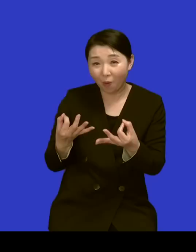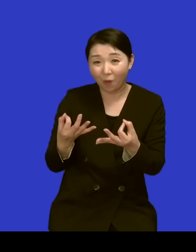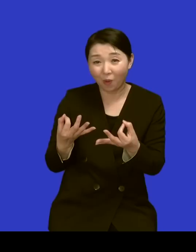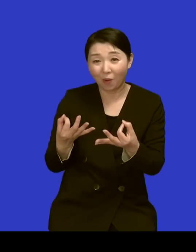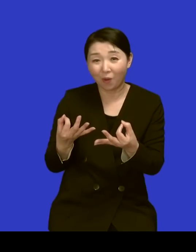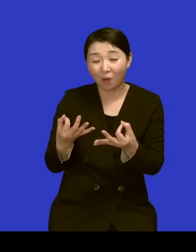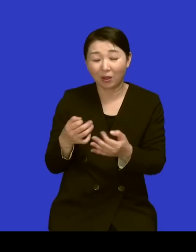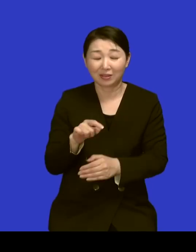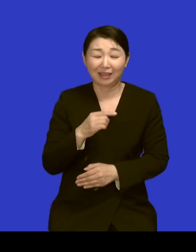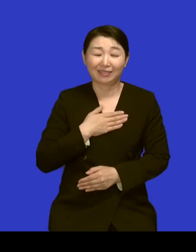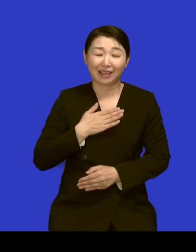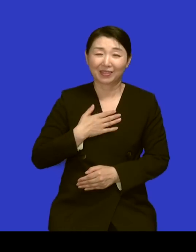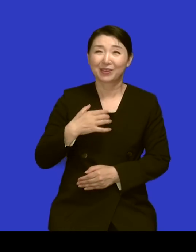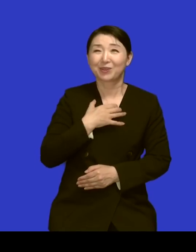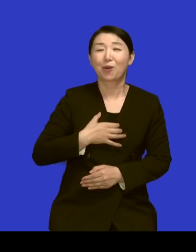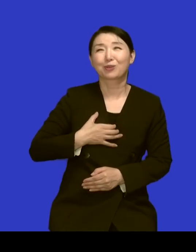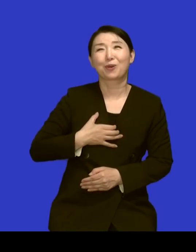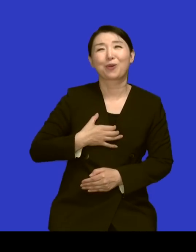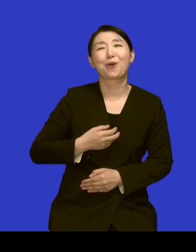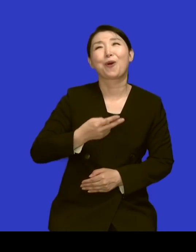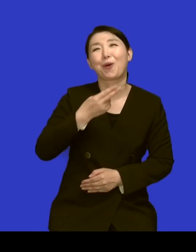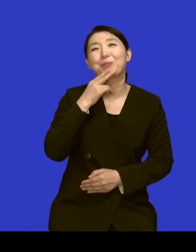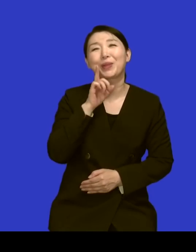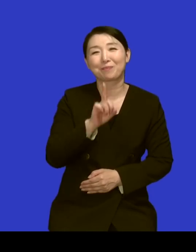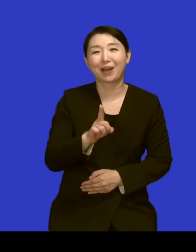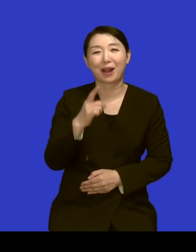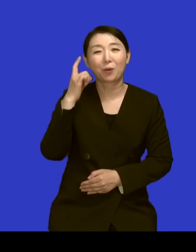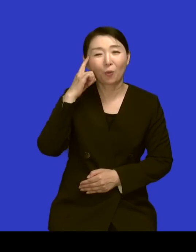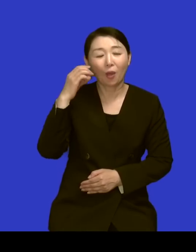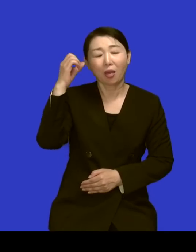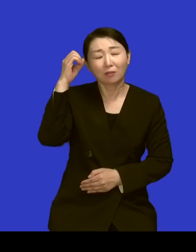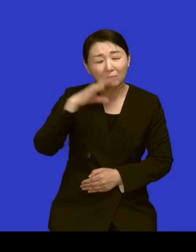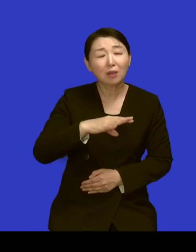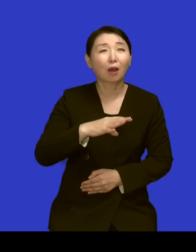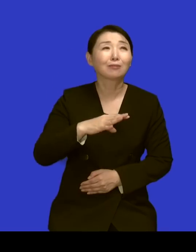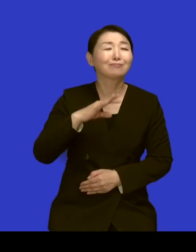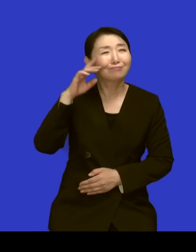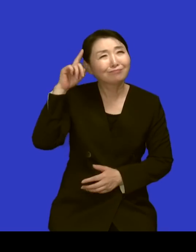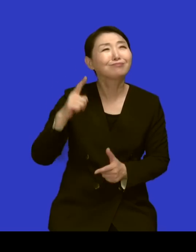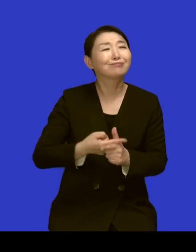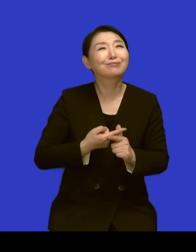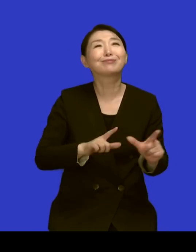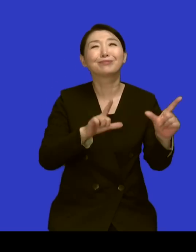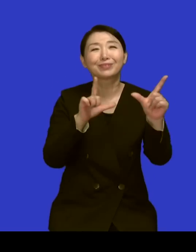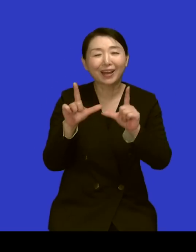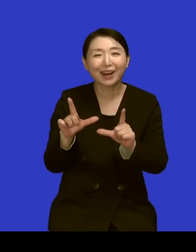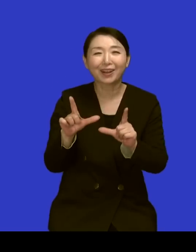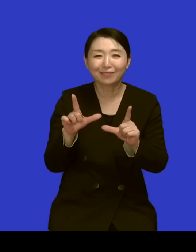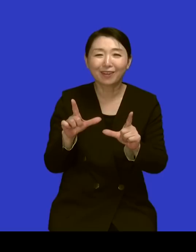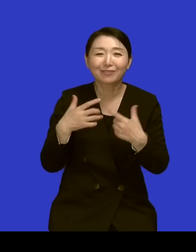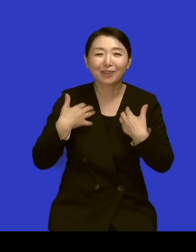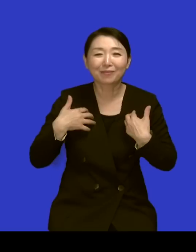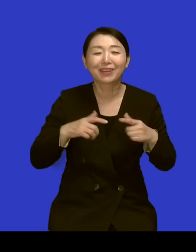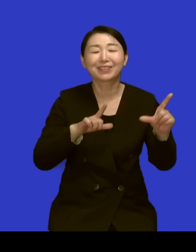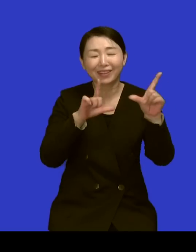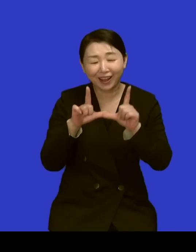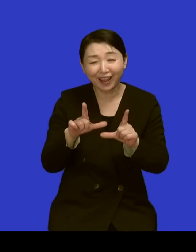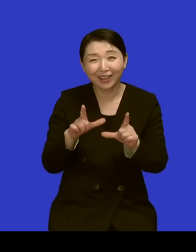걱정할 게 없는 애라고 그랬대요 모르고 막 이러고 다니니까 그때도 이렇게 많이 웃으셨어요? 네 혹시